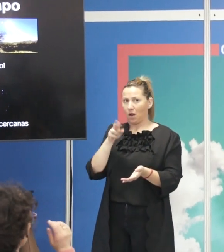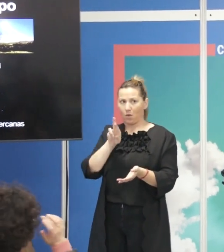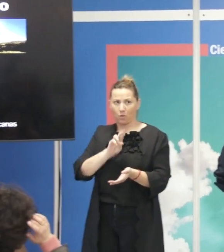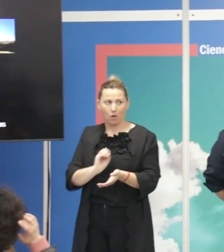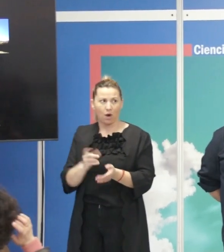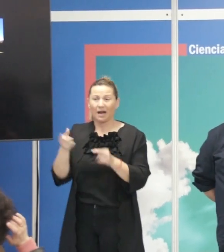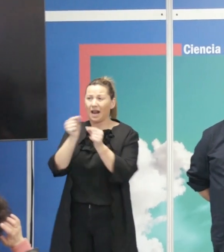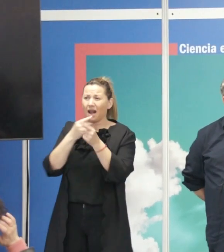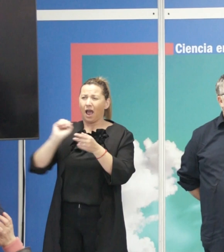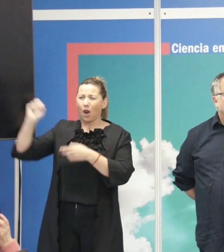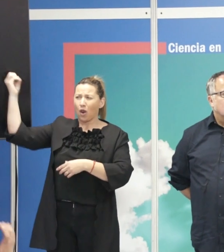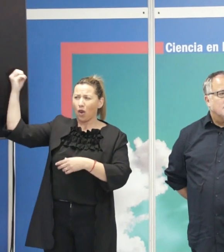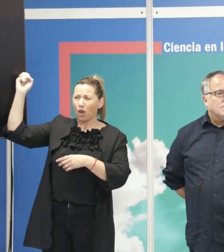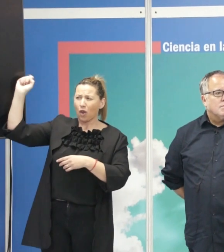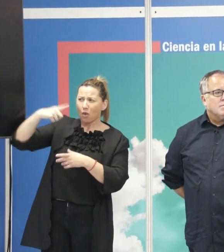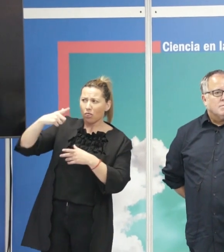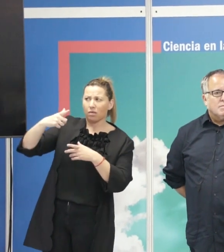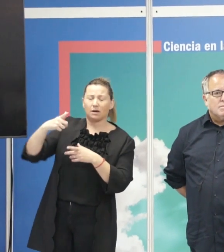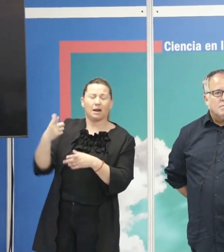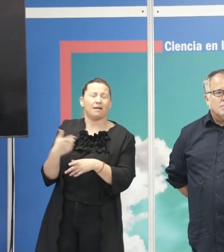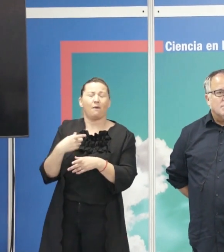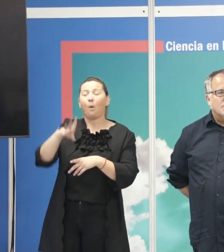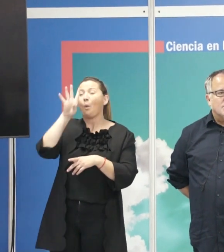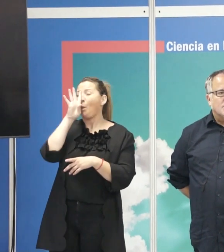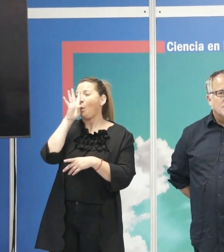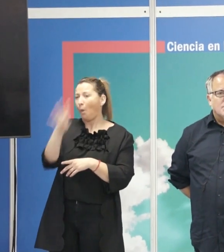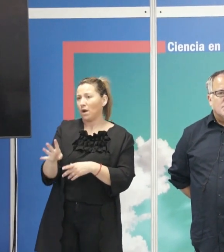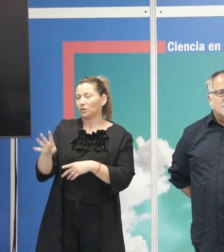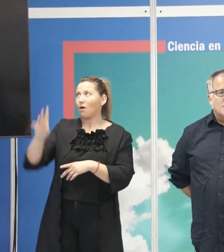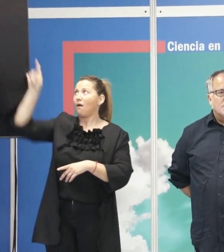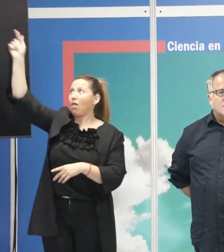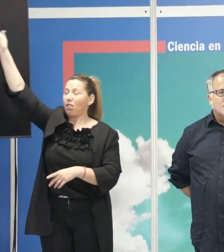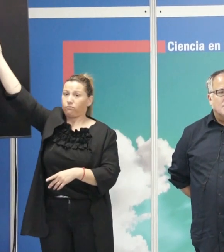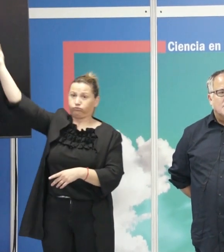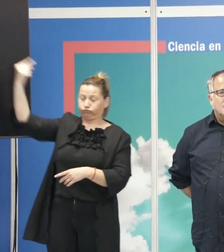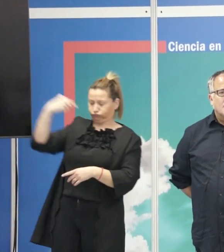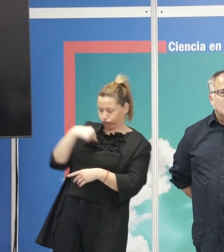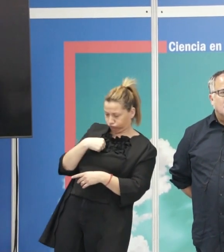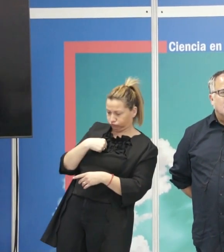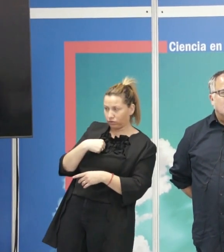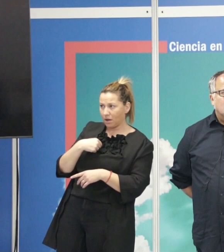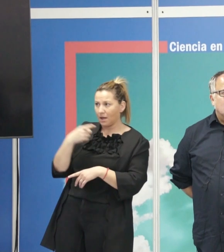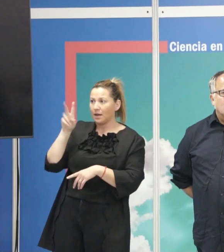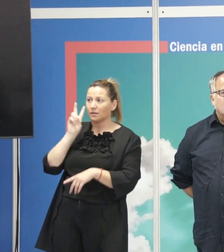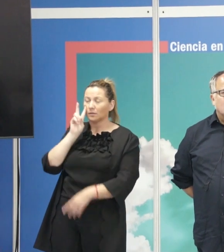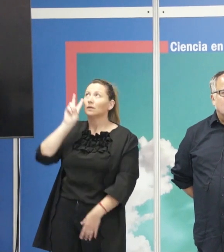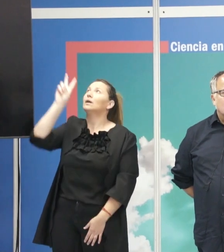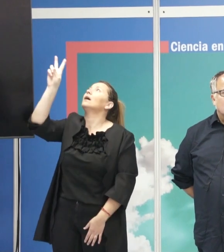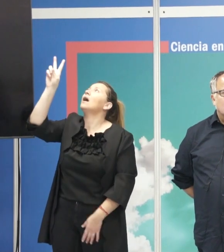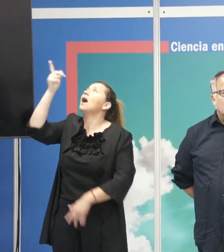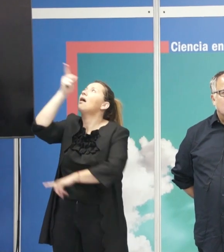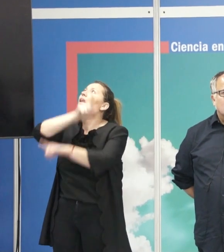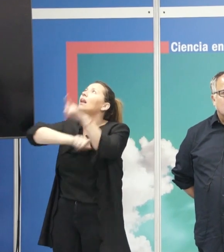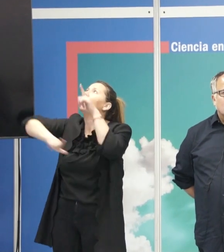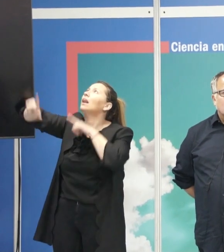quiere decir que la luz le llevado 4 años llegar hasta nosotros. Y de esto se deduce algo, que es que mirar en el espacio es viajar en el tiempo. La